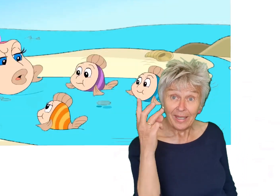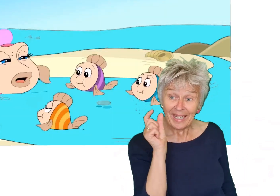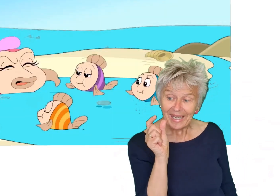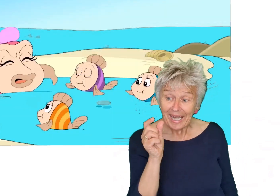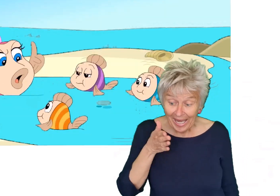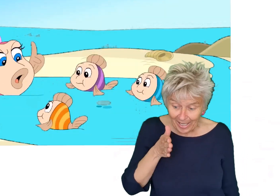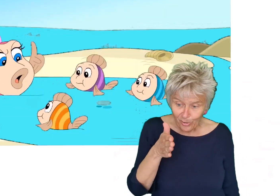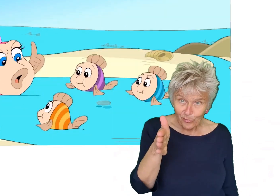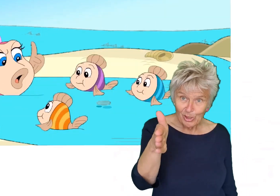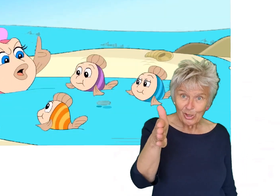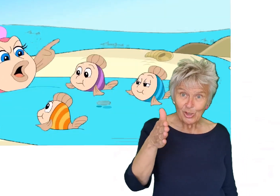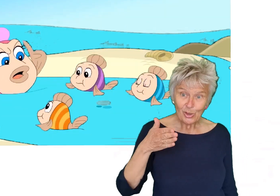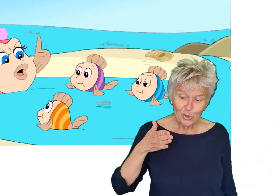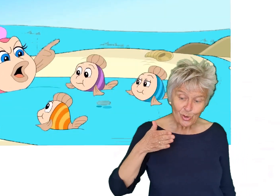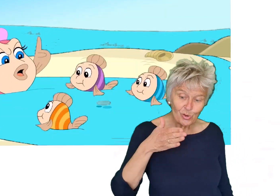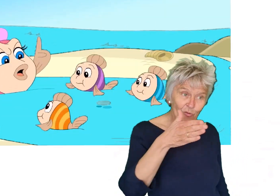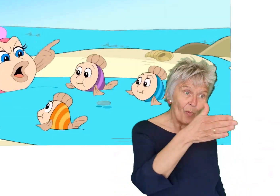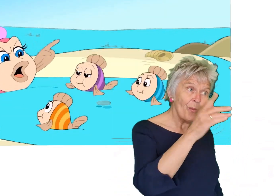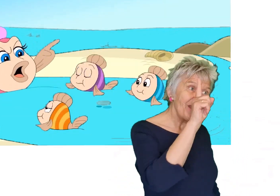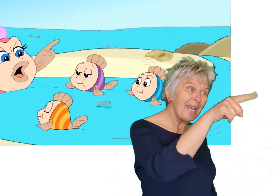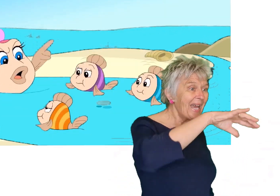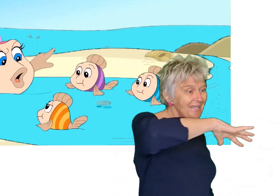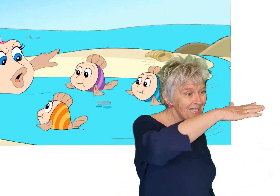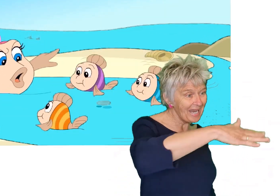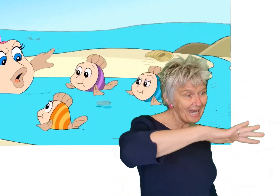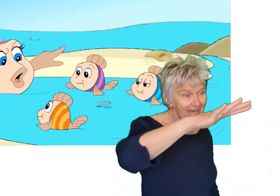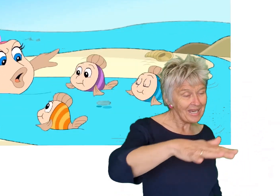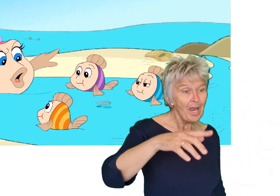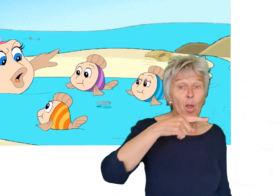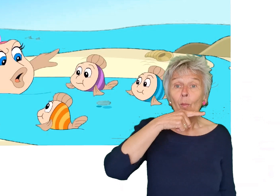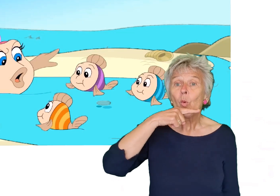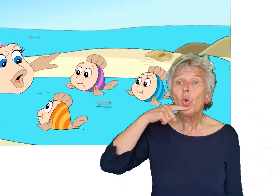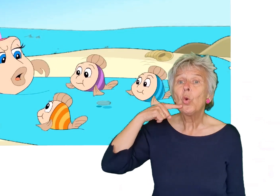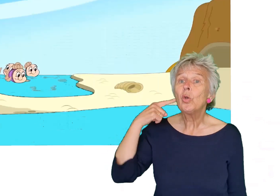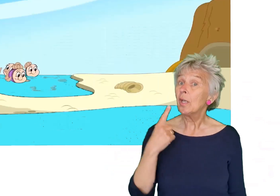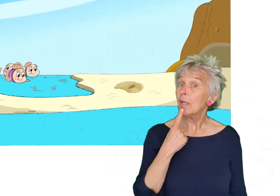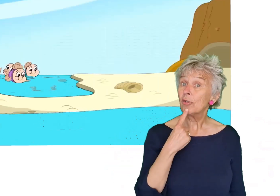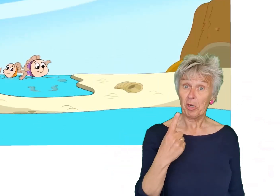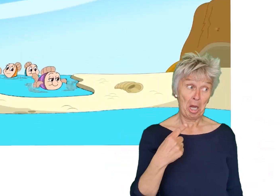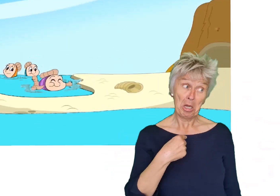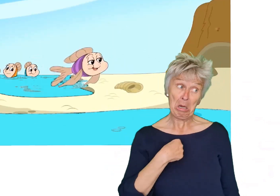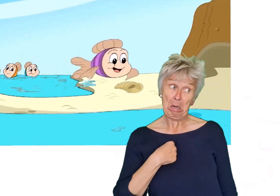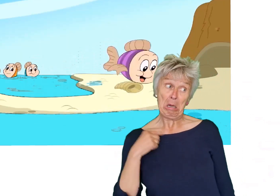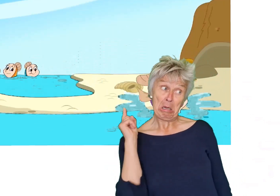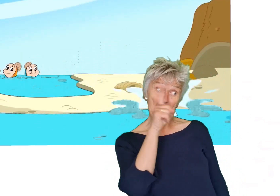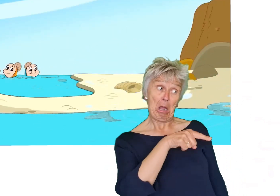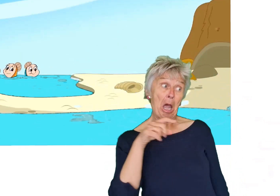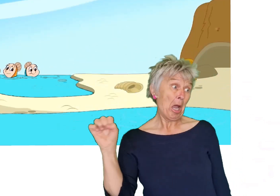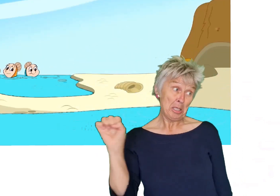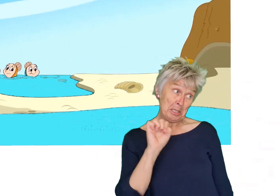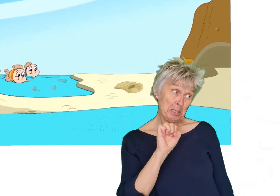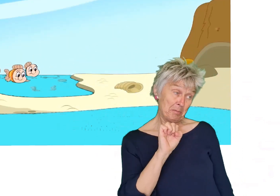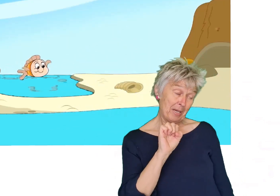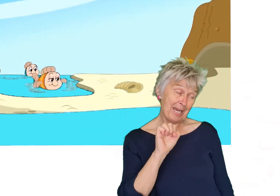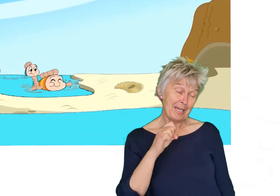blup Zwommen naar de zee, moeder zei ik ga niet mee